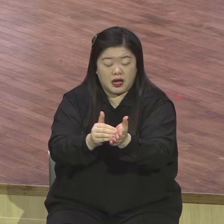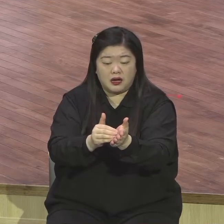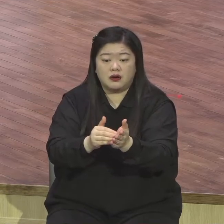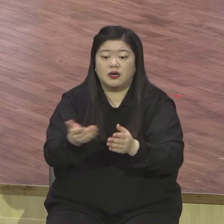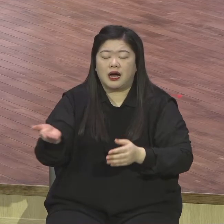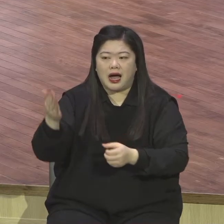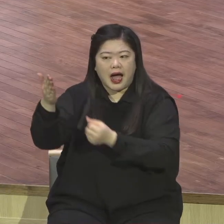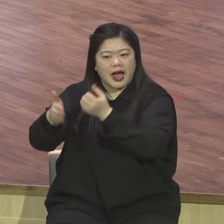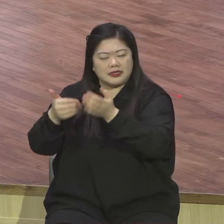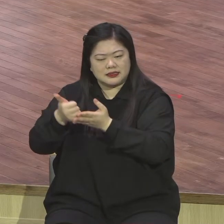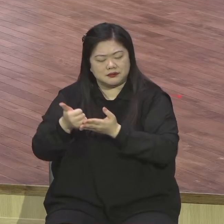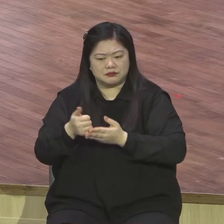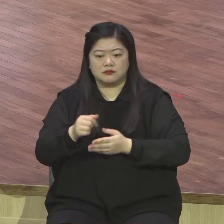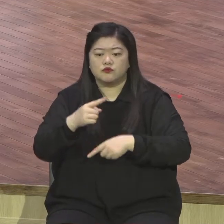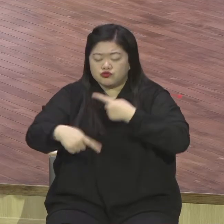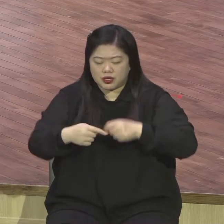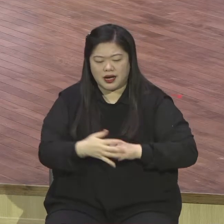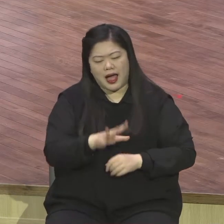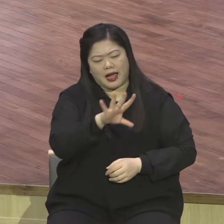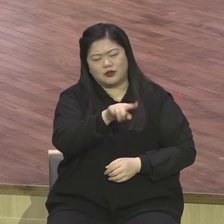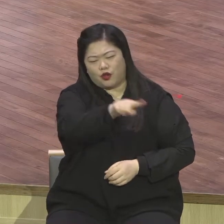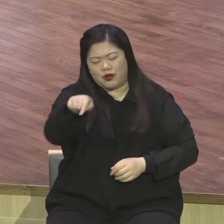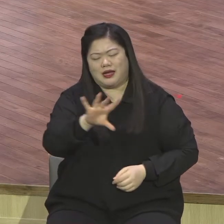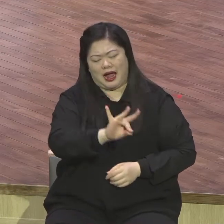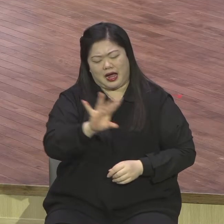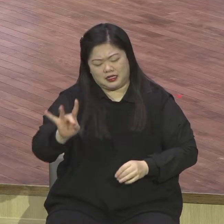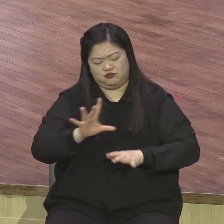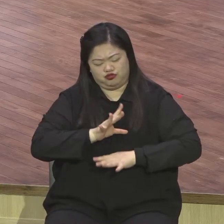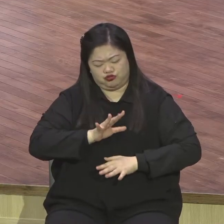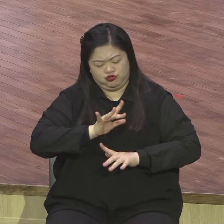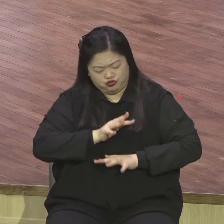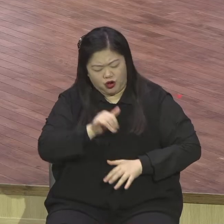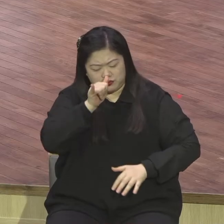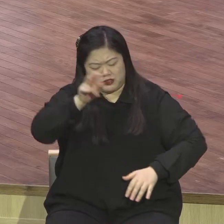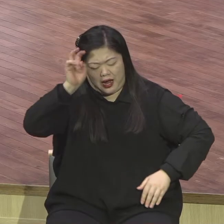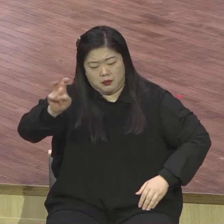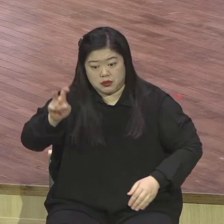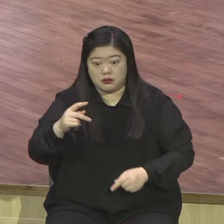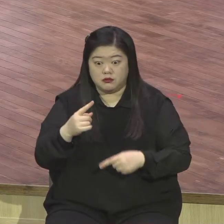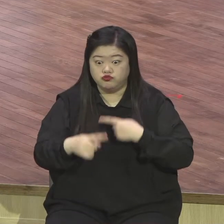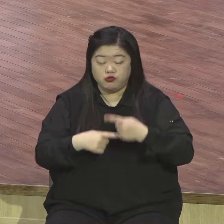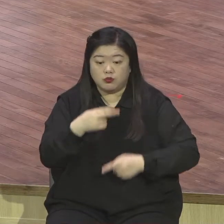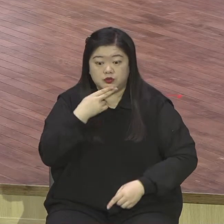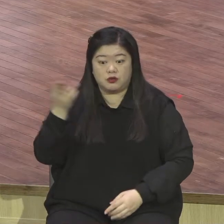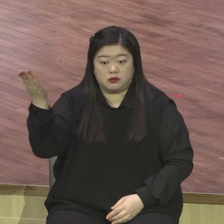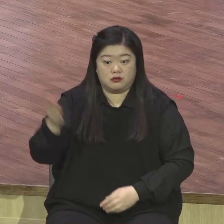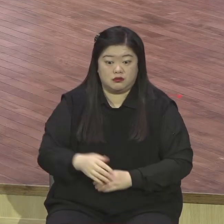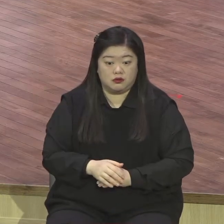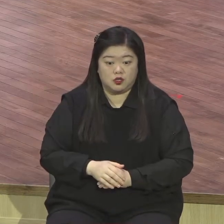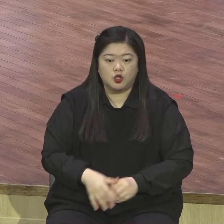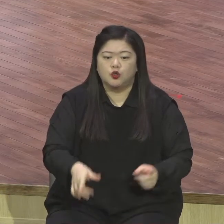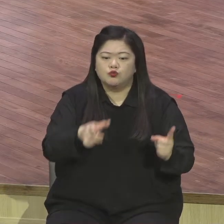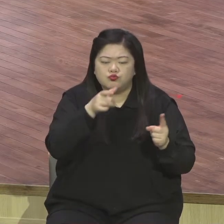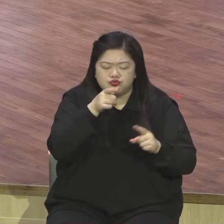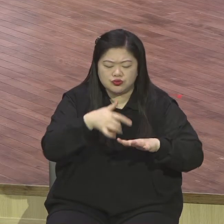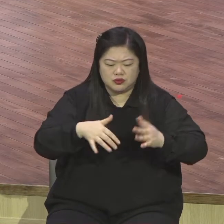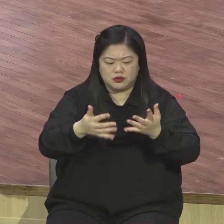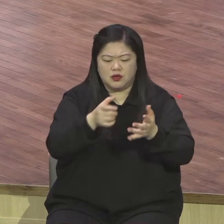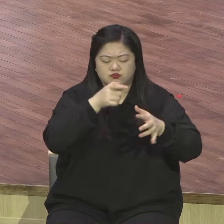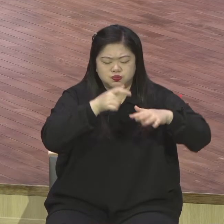그리스도인에게도 물을 건너고 불을 만나고 물을 건너는 불 가운데에 향해야 될